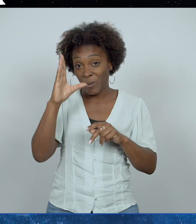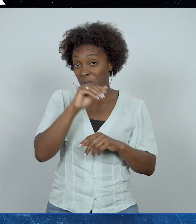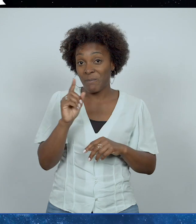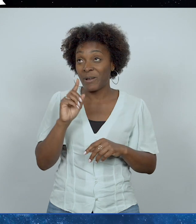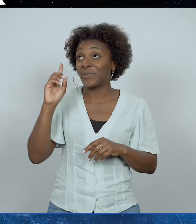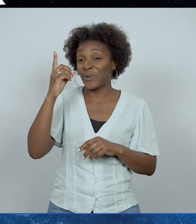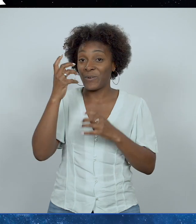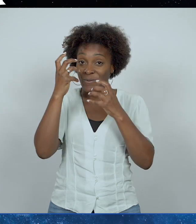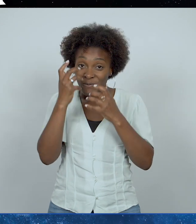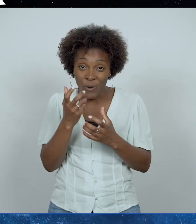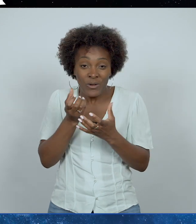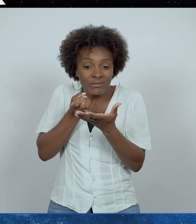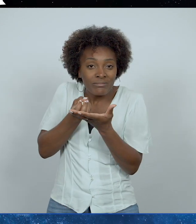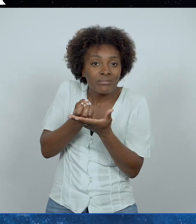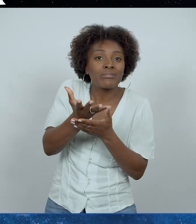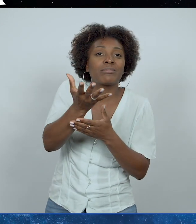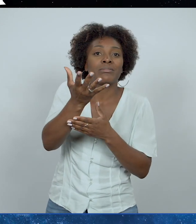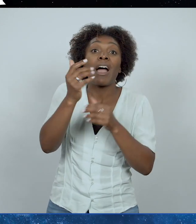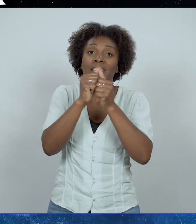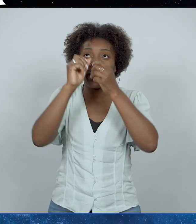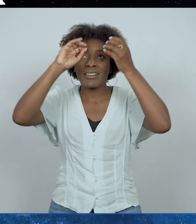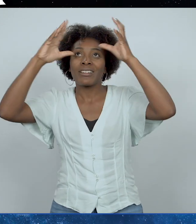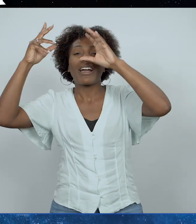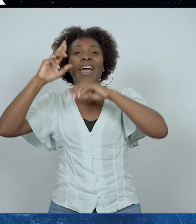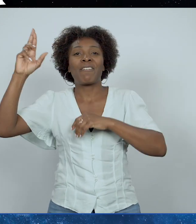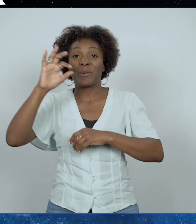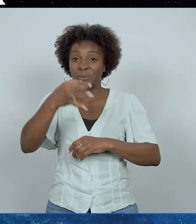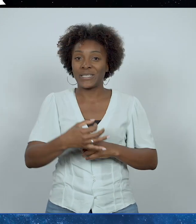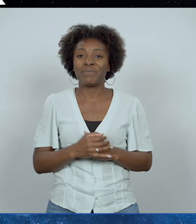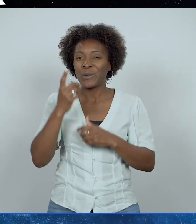désire aussi te parler à travers tes rêves. Sois béni.